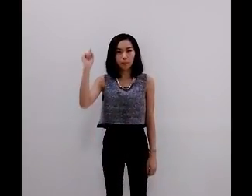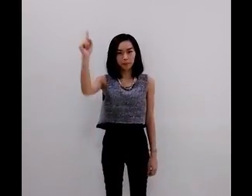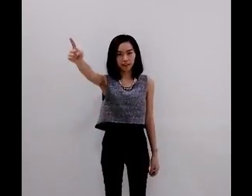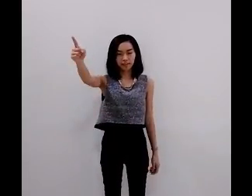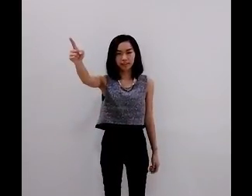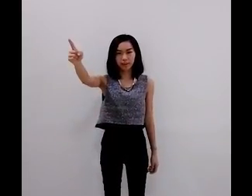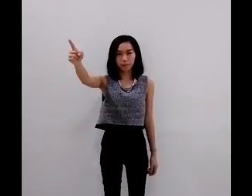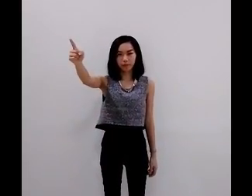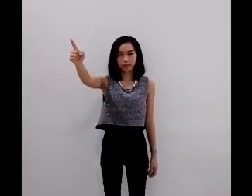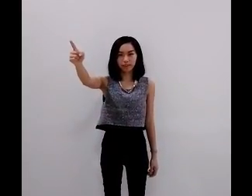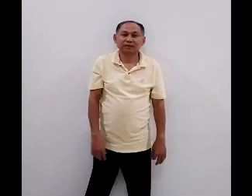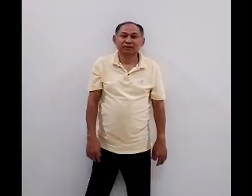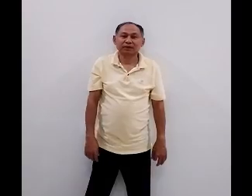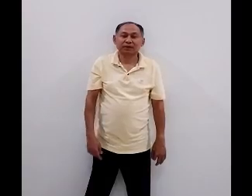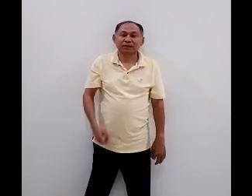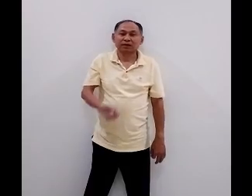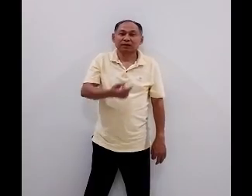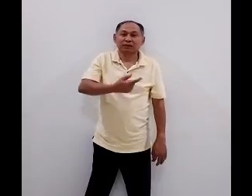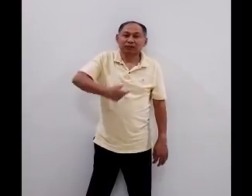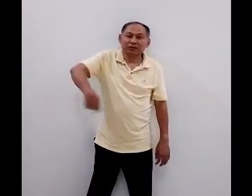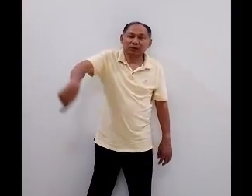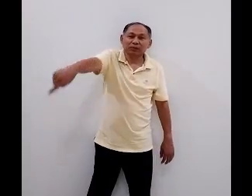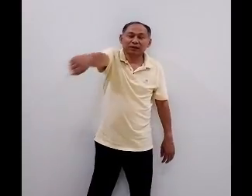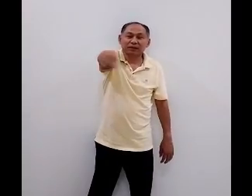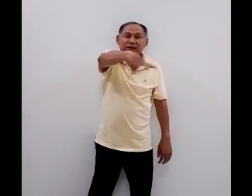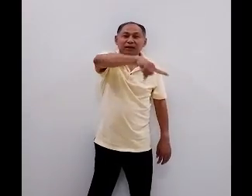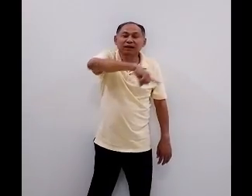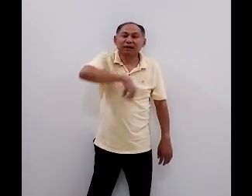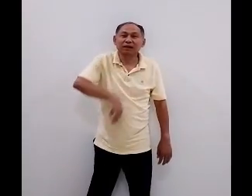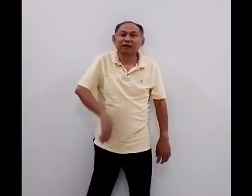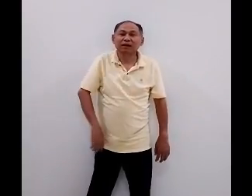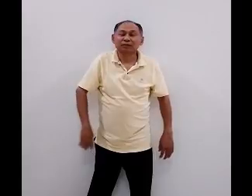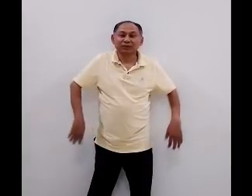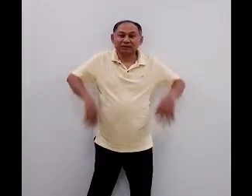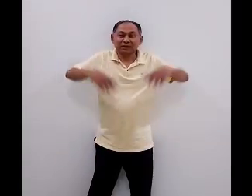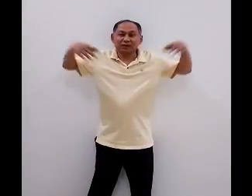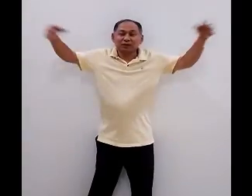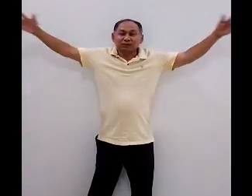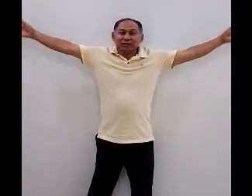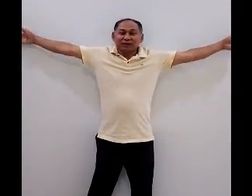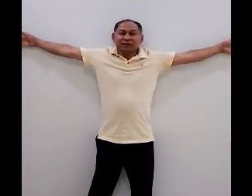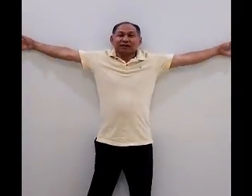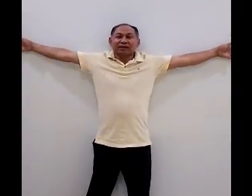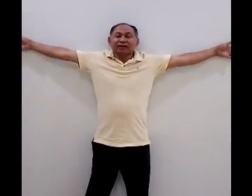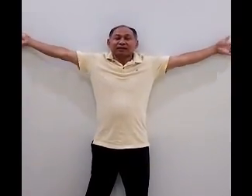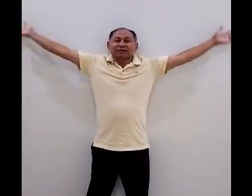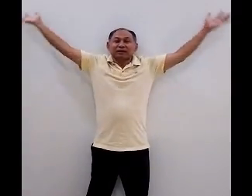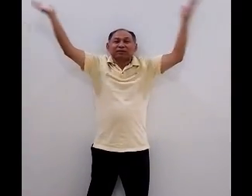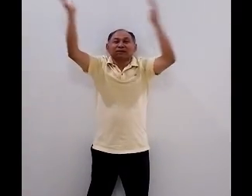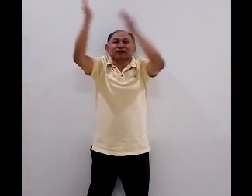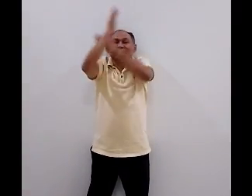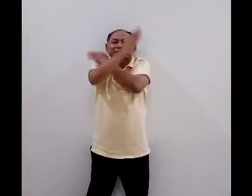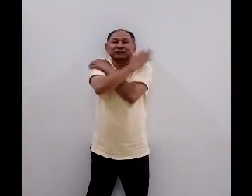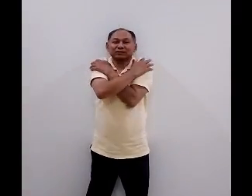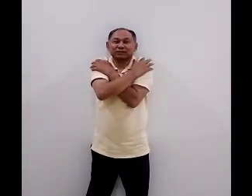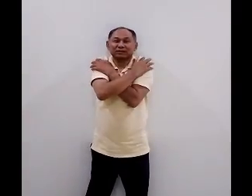make disciples. Bertaubatlah, percaya gospel, lima kudus,